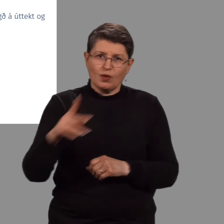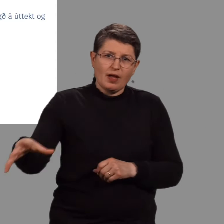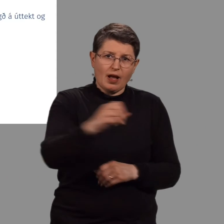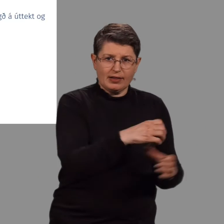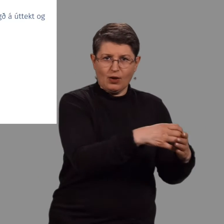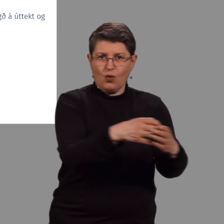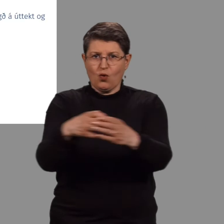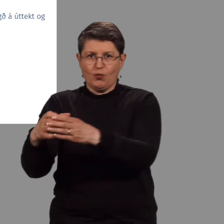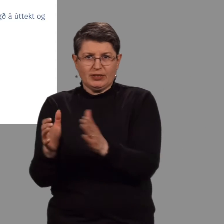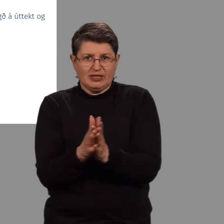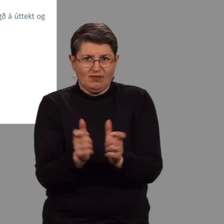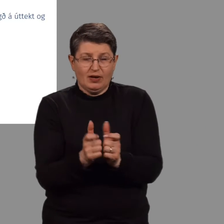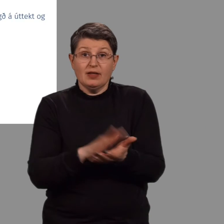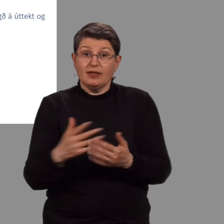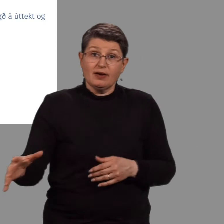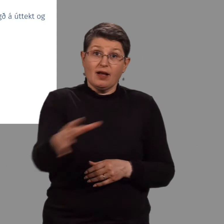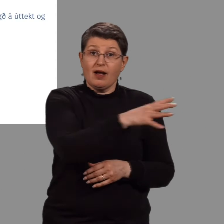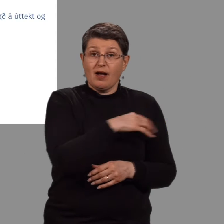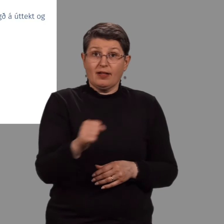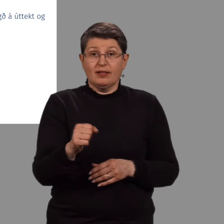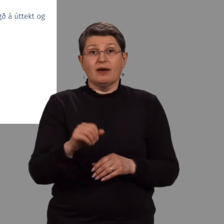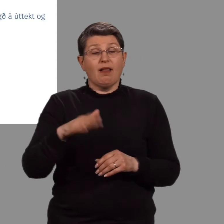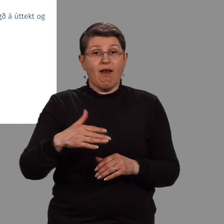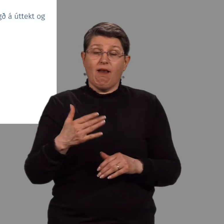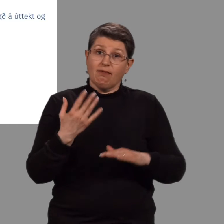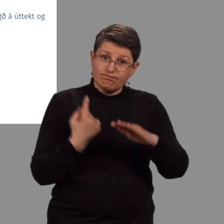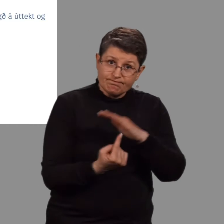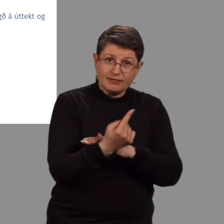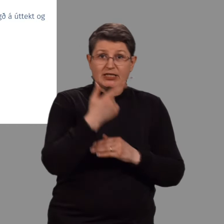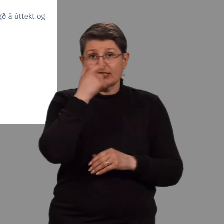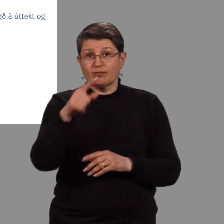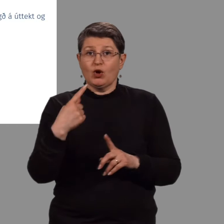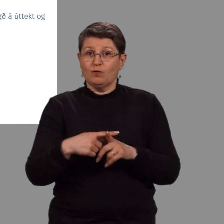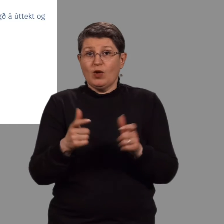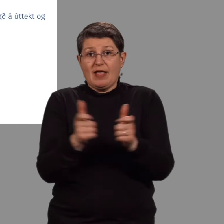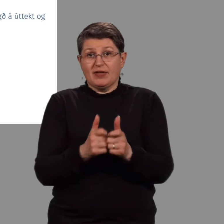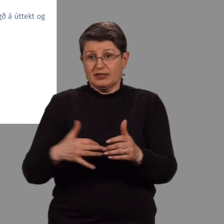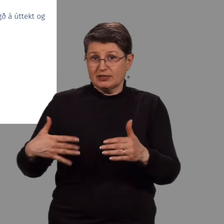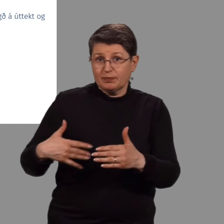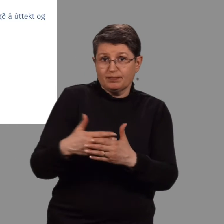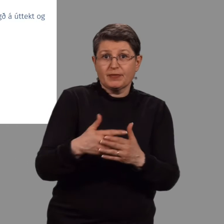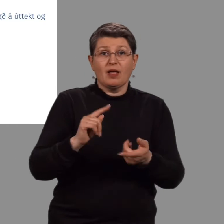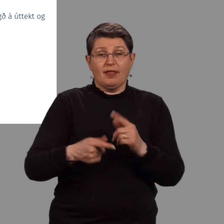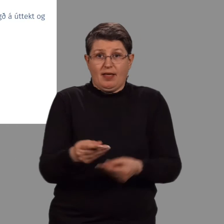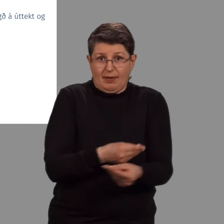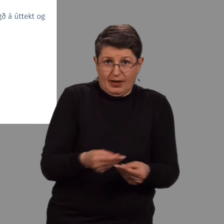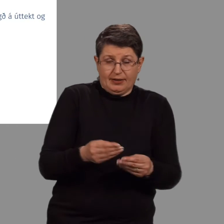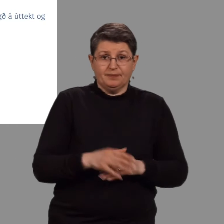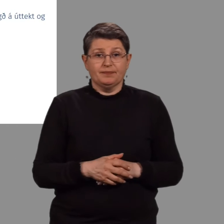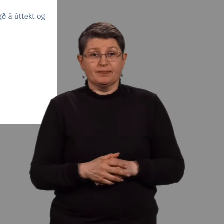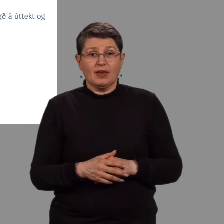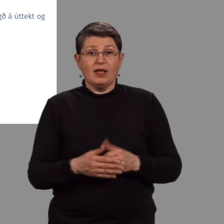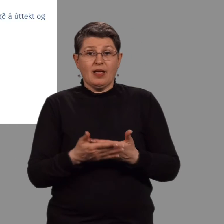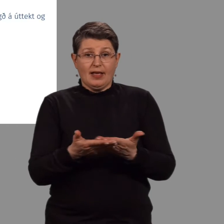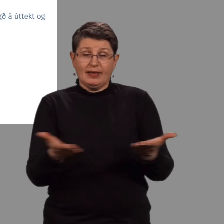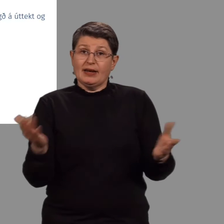samfélagsins þegar að allir eru greiðan aðgang, óháð félagslufum bakunni og efnahag. Kynningastarfsemi listalífs og